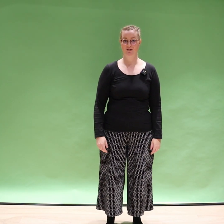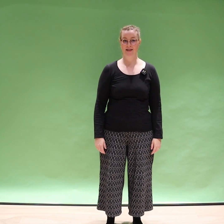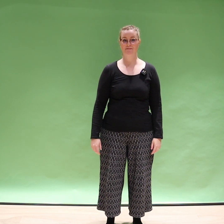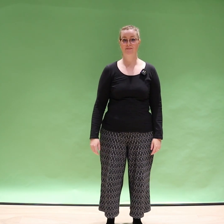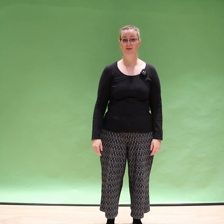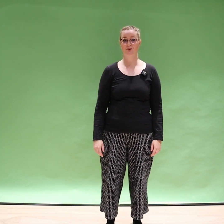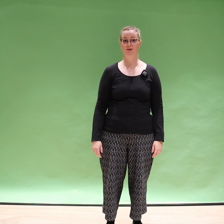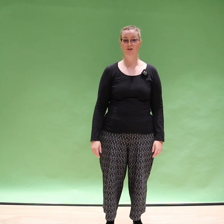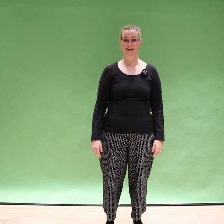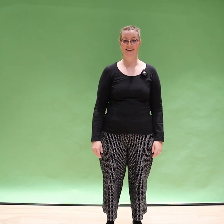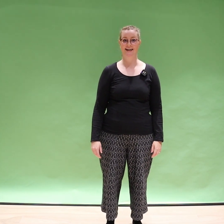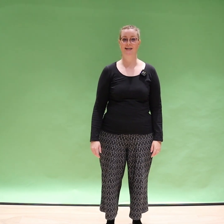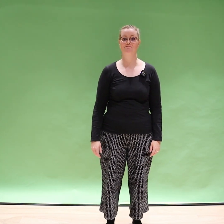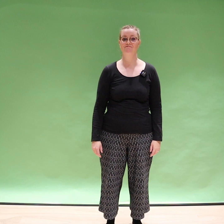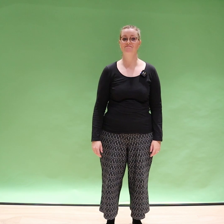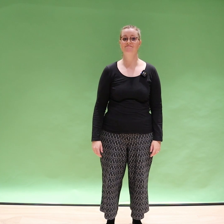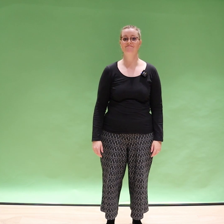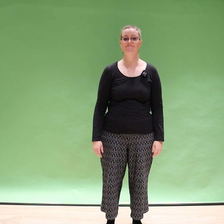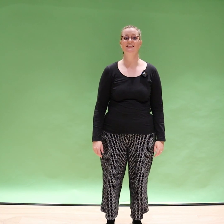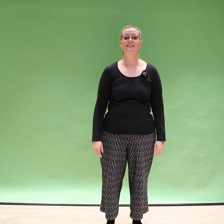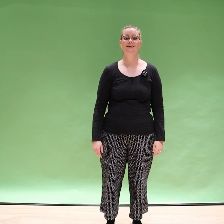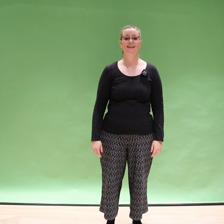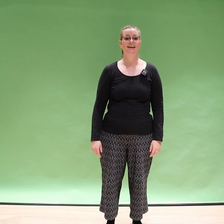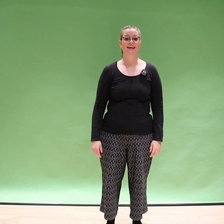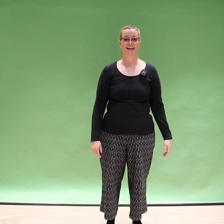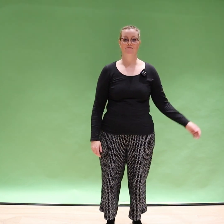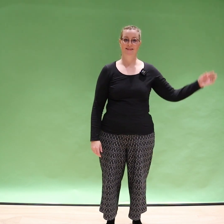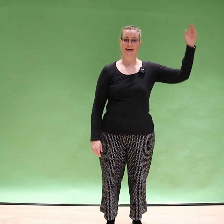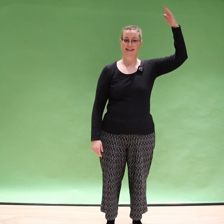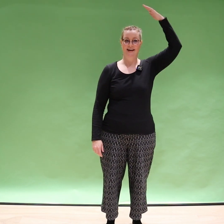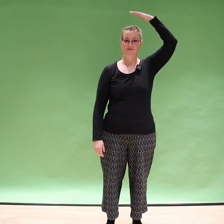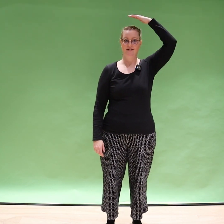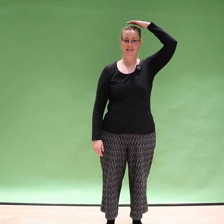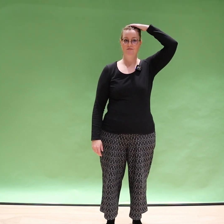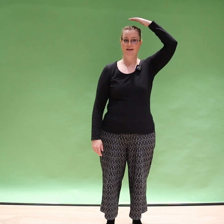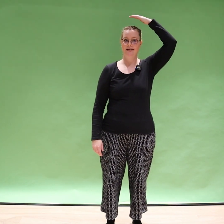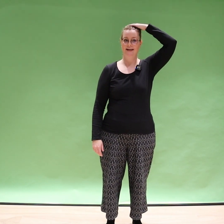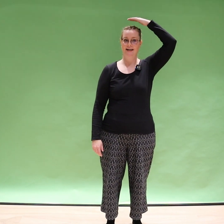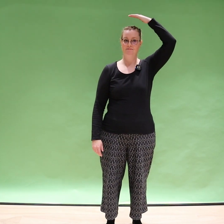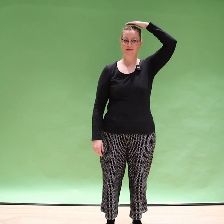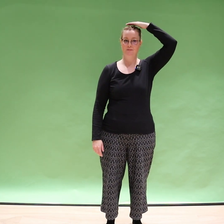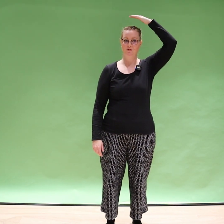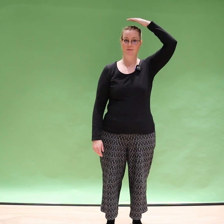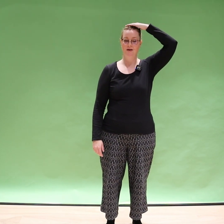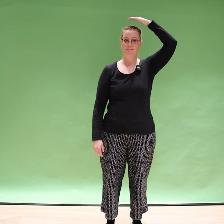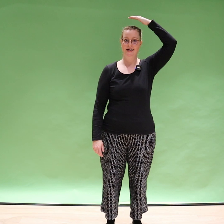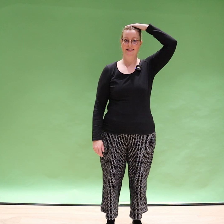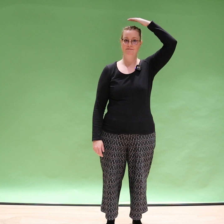toimii toisella kädellä. Eli lähdetään vasemmalla kädellä taputtamaan päätä.